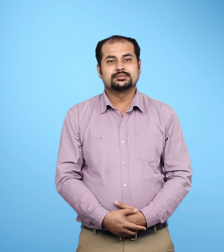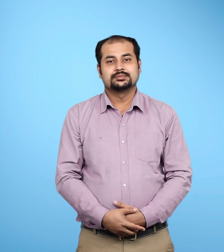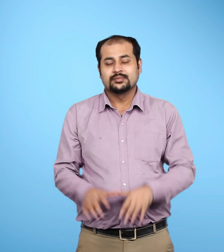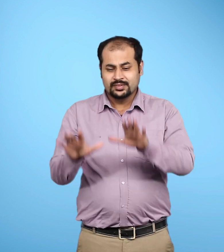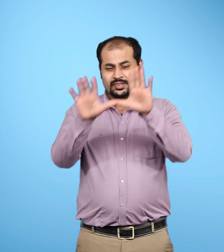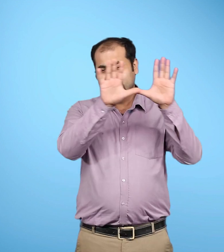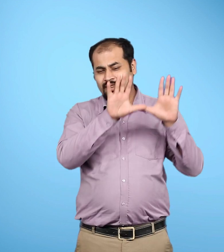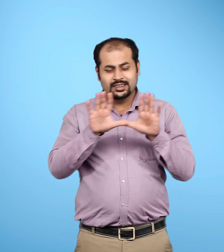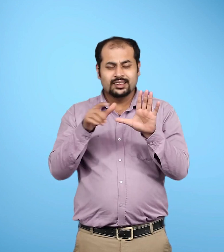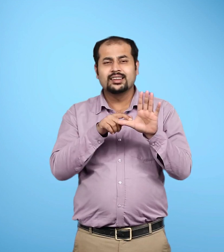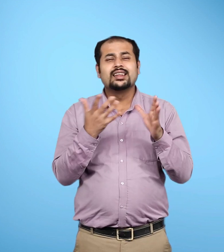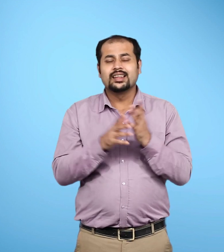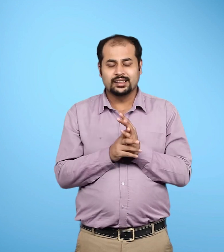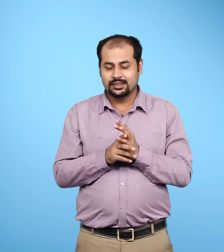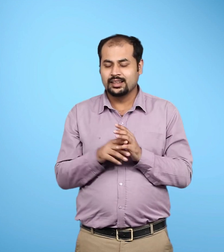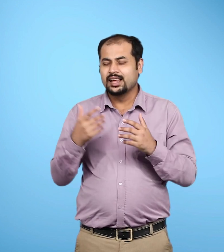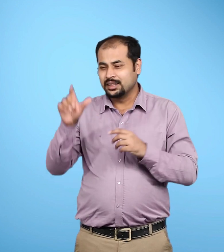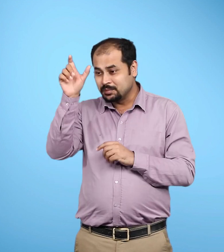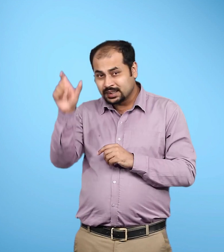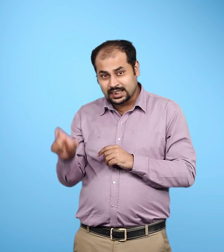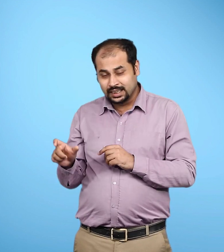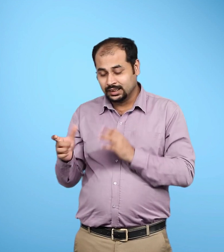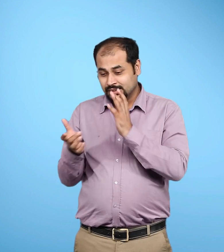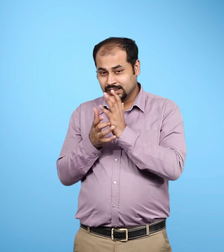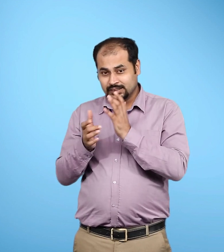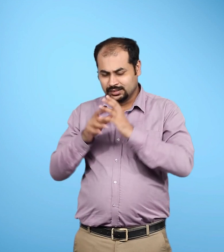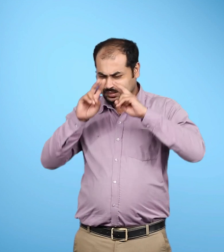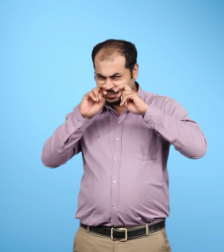जिस प्रकार ग्रह सूर्य के चारो ओर चकर लगाते है